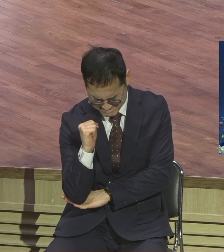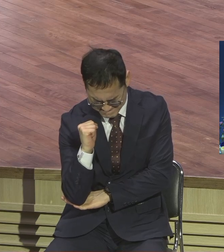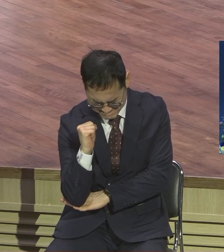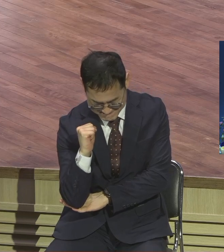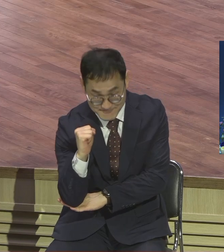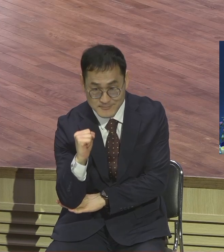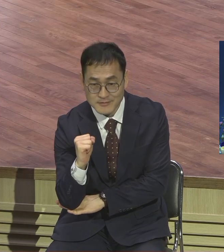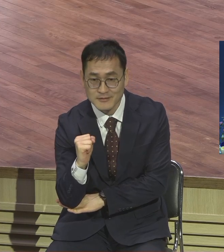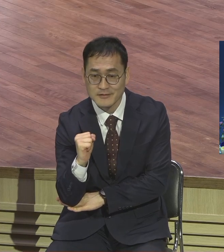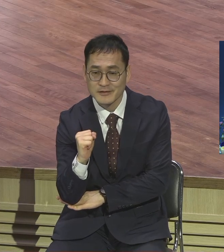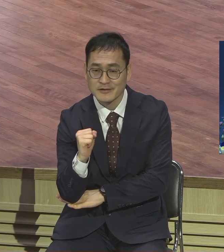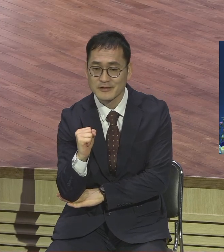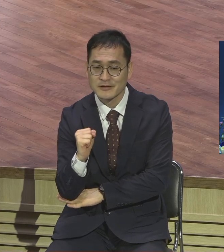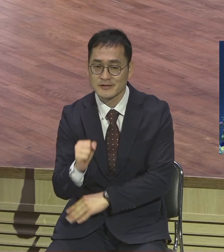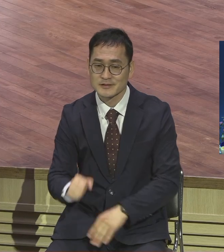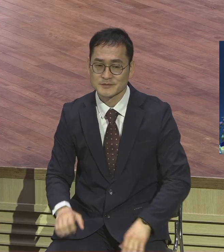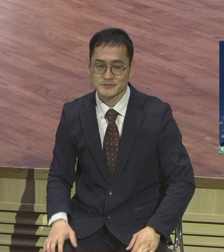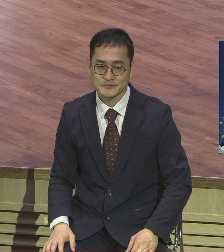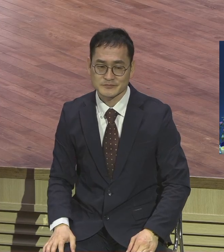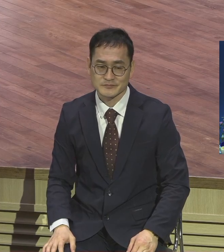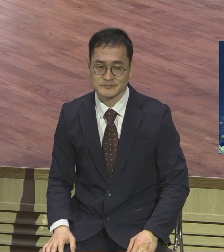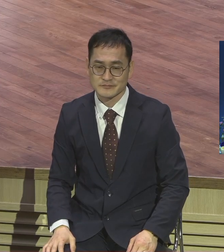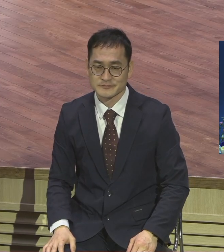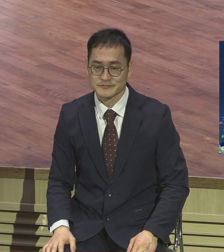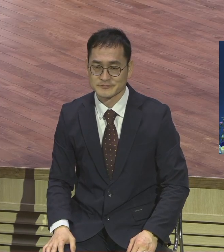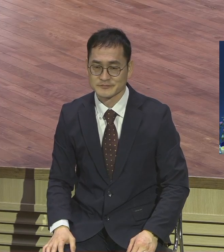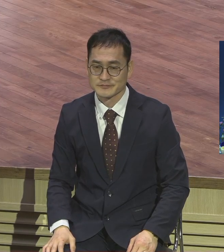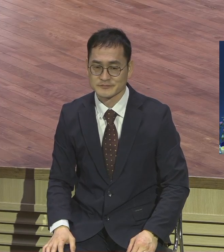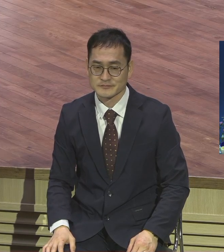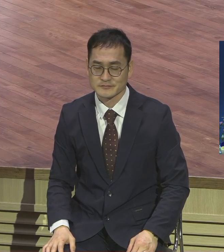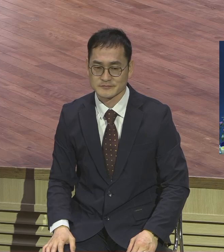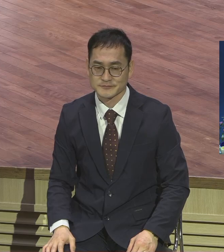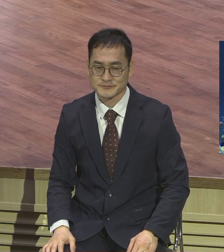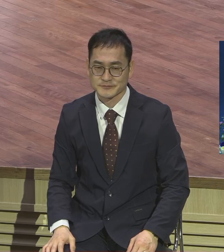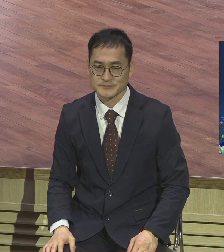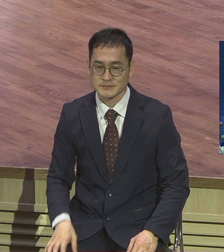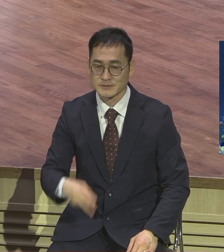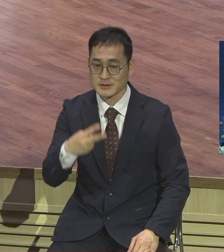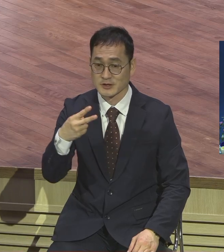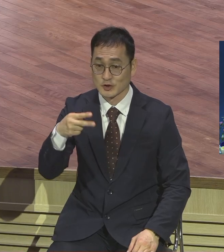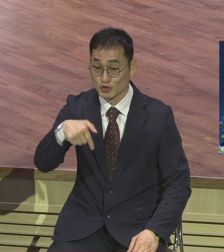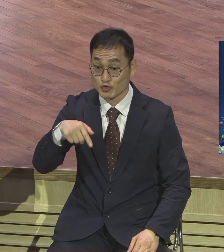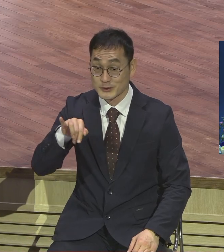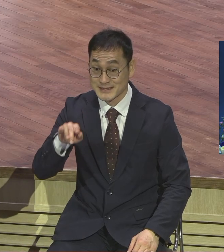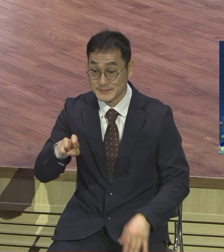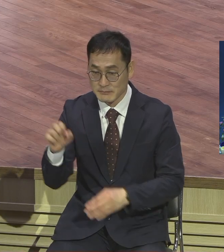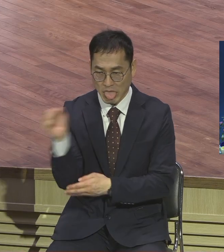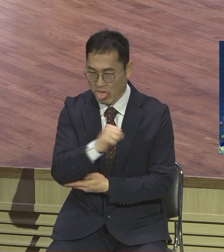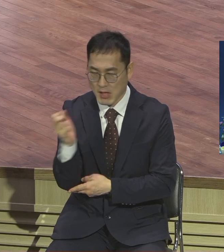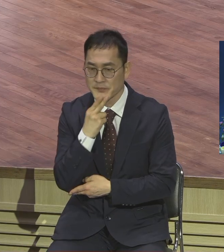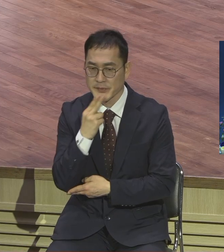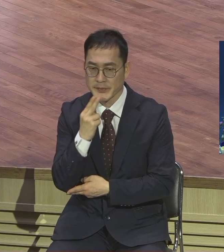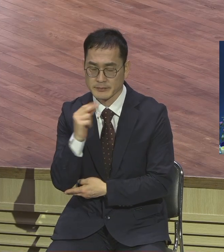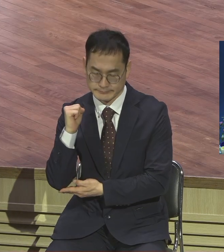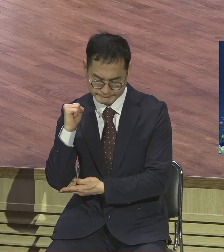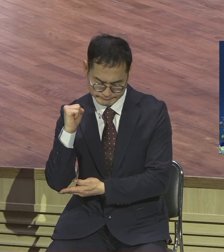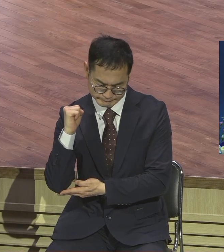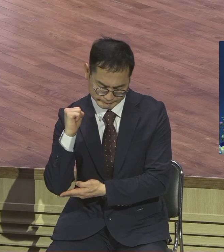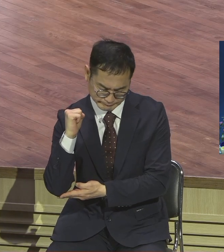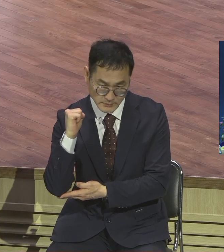굳세게 버티거나 감당해내는 힘 그래서 뚝심 있는 사람은요 어떤 역경 속에도 굴하지 않아요